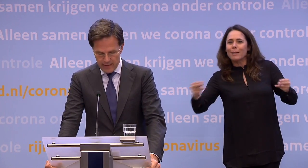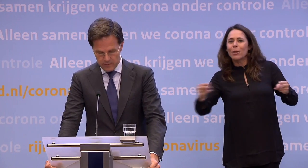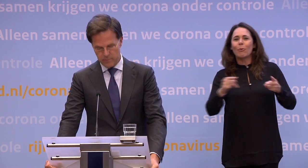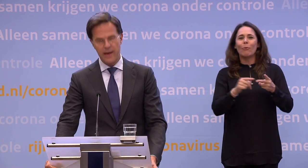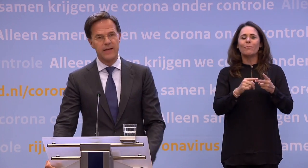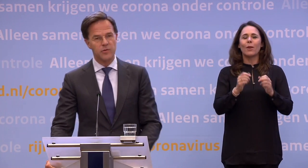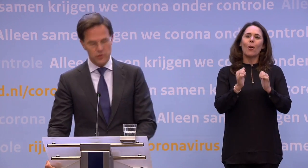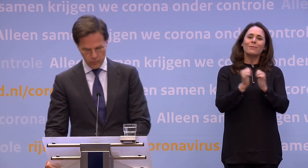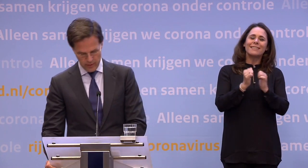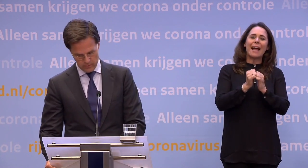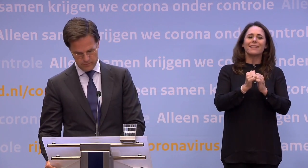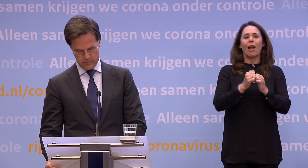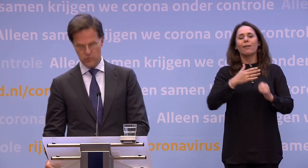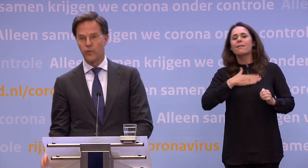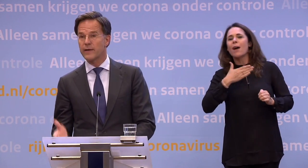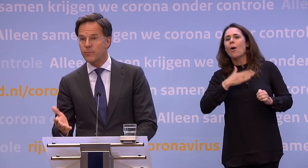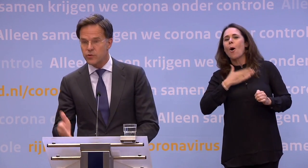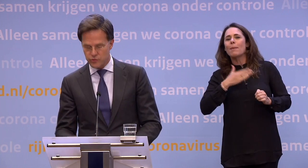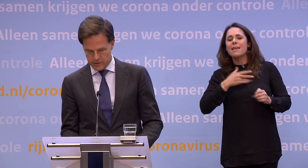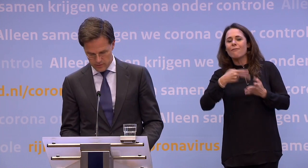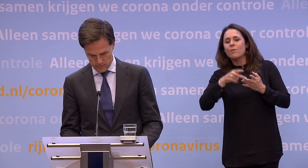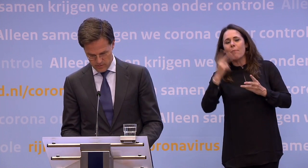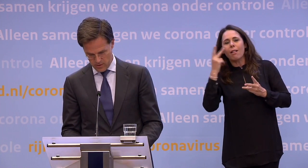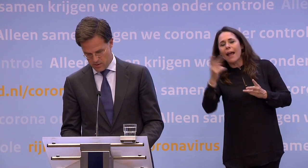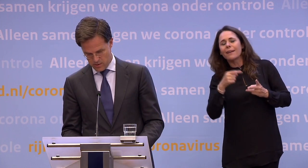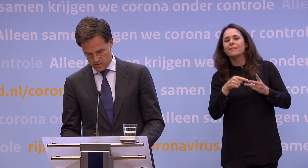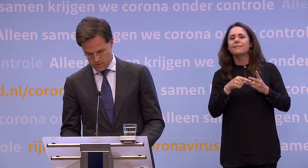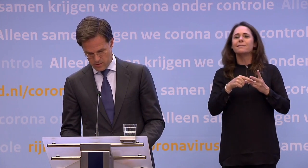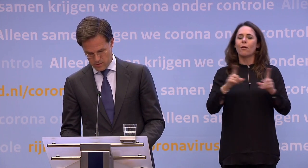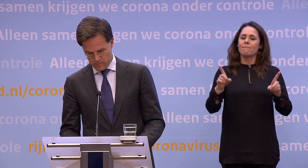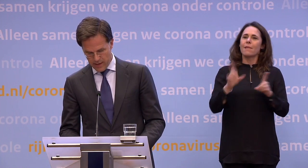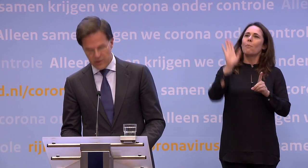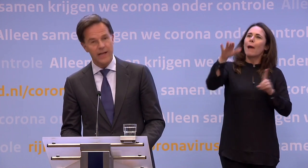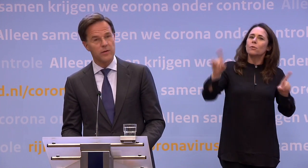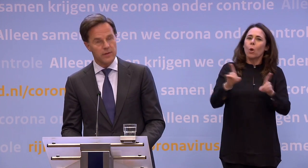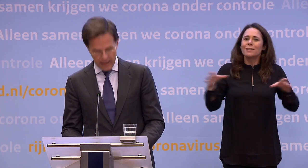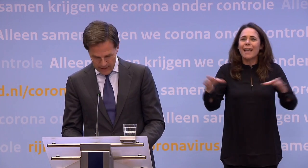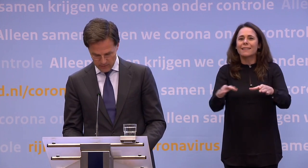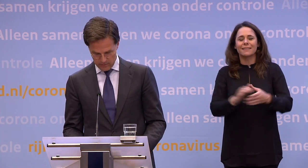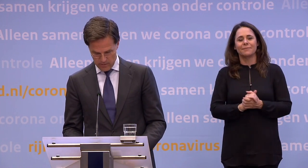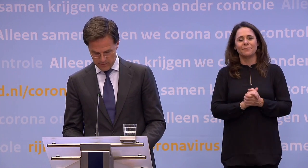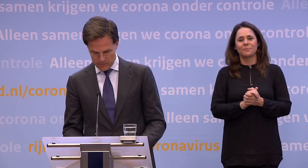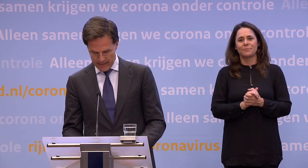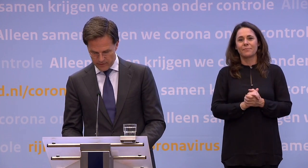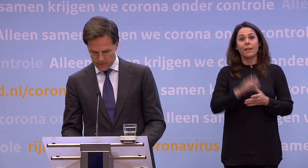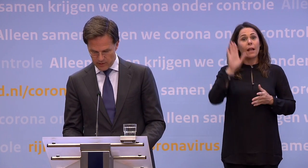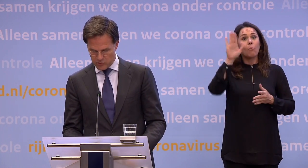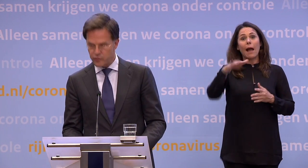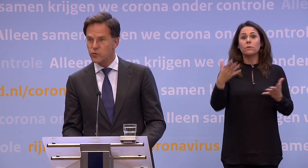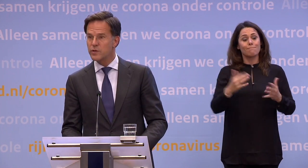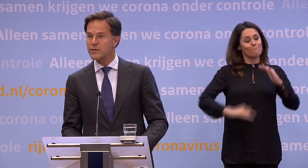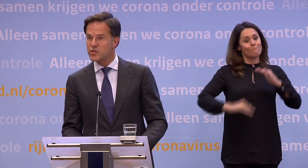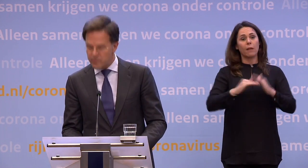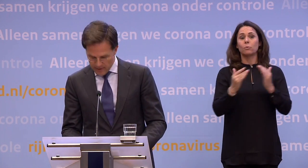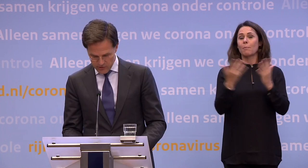langs de lijn bij het amateurvoetbal. Of een klein buurtconcert. Buiten gelden geen maximale aantallen